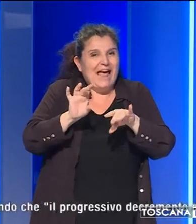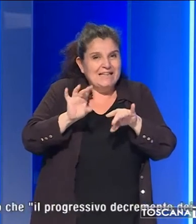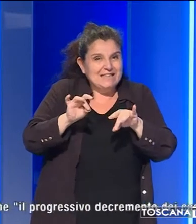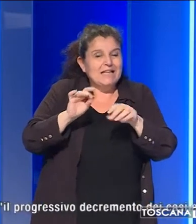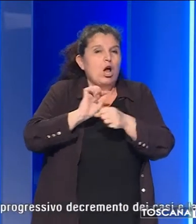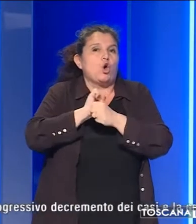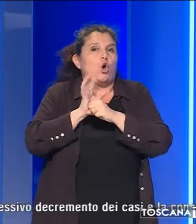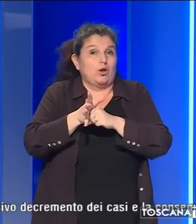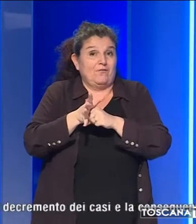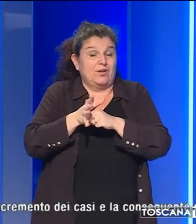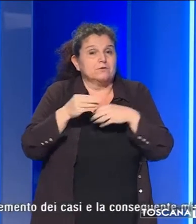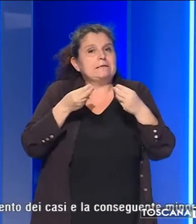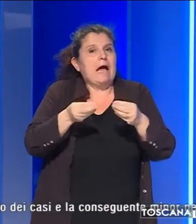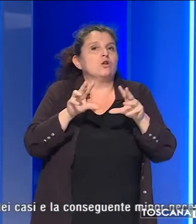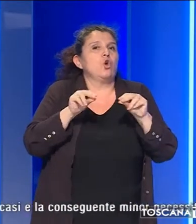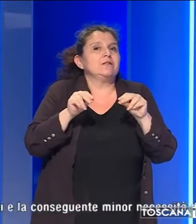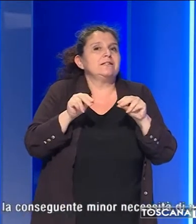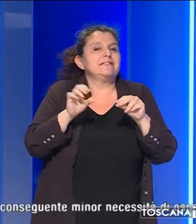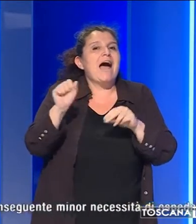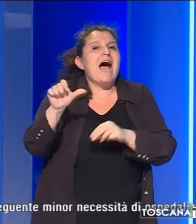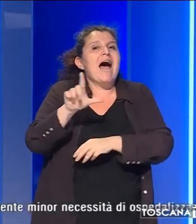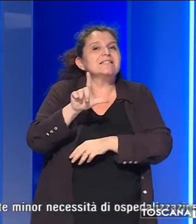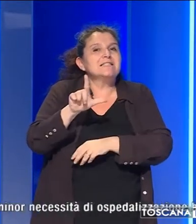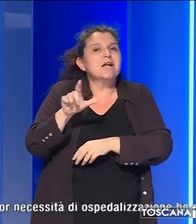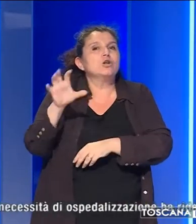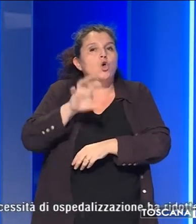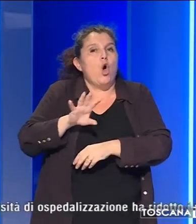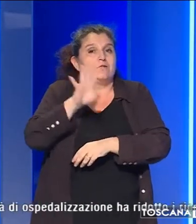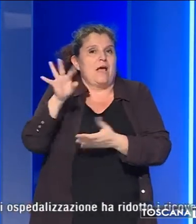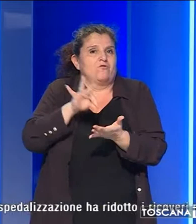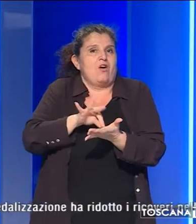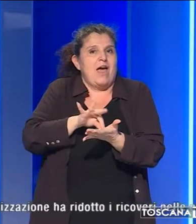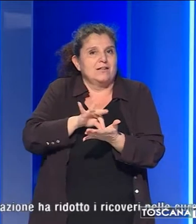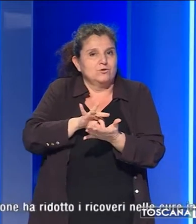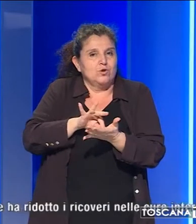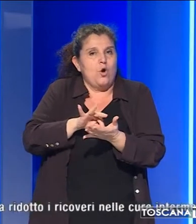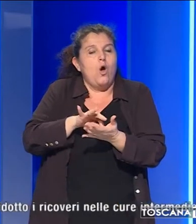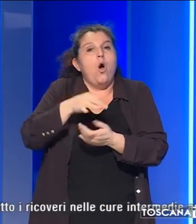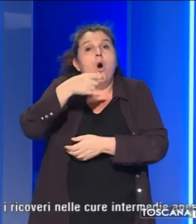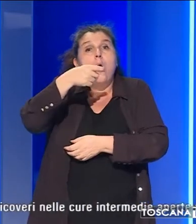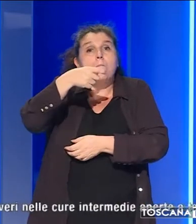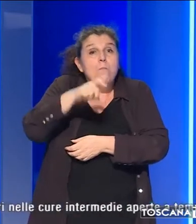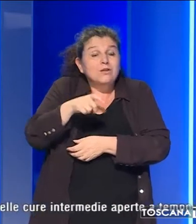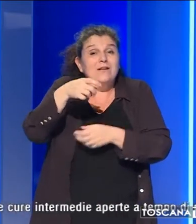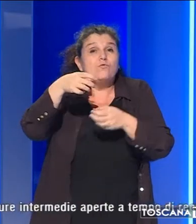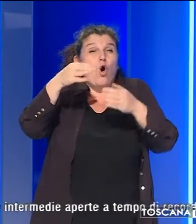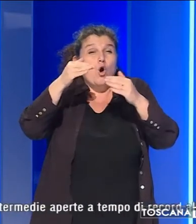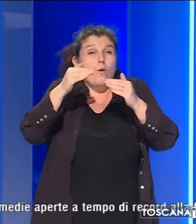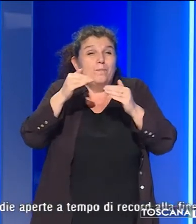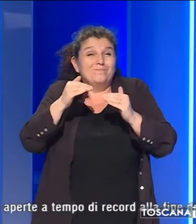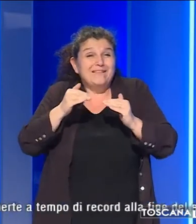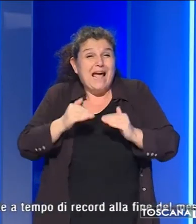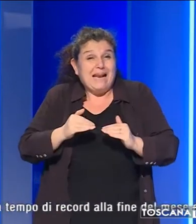Lo rende noto la Toscana Centro, precisando che il progressivo decremento dei casi e la